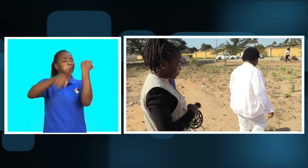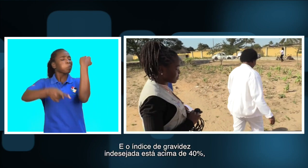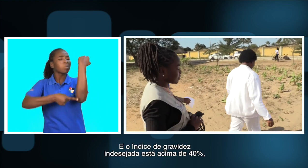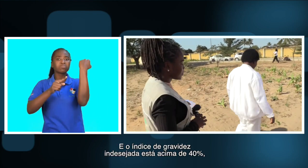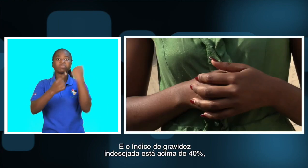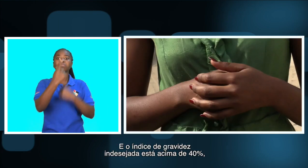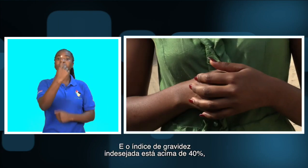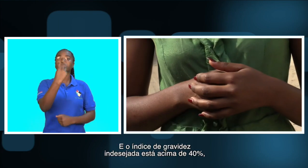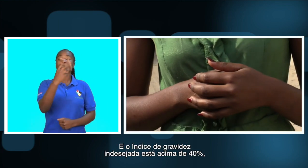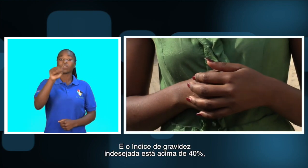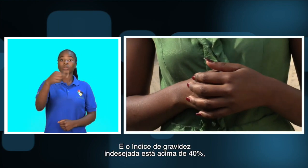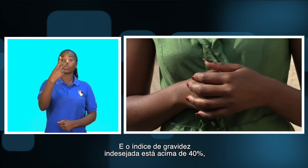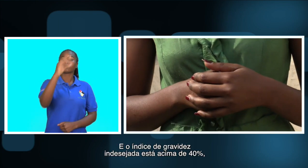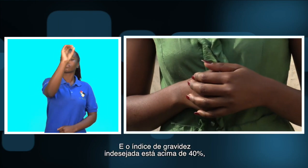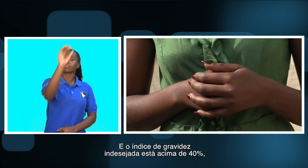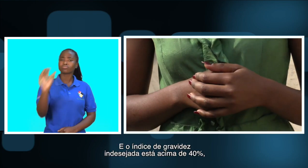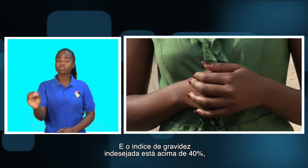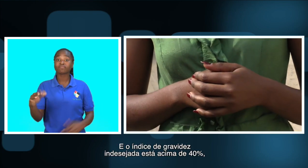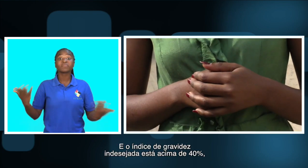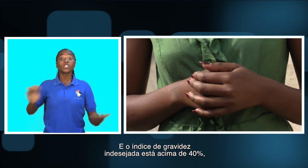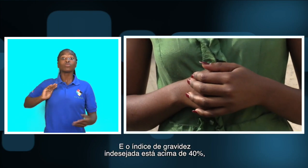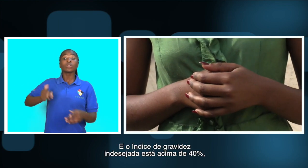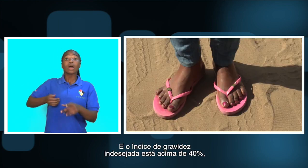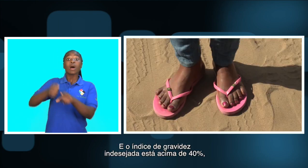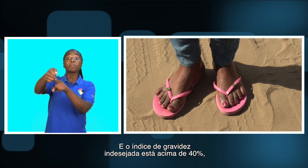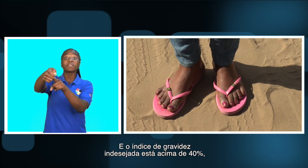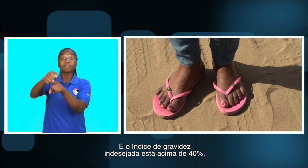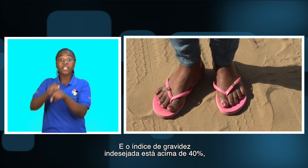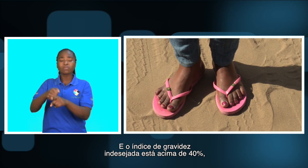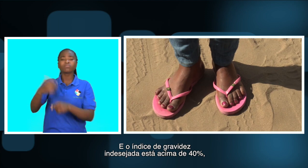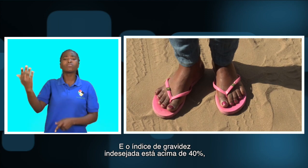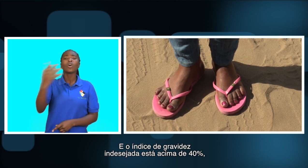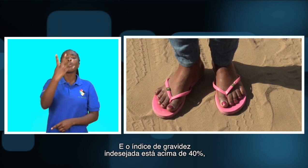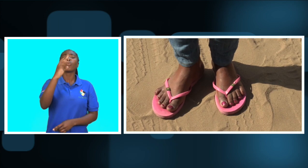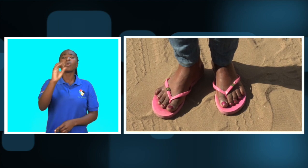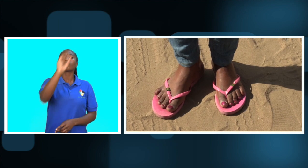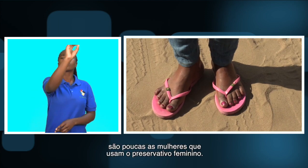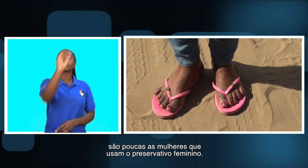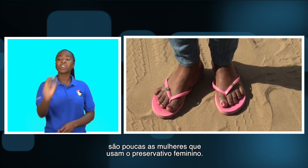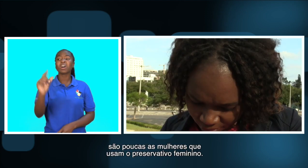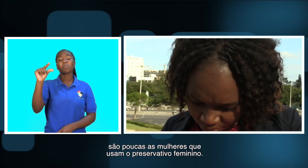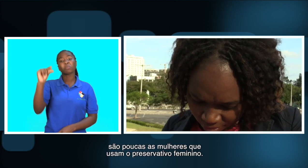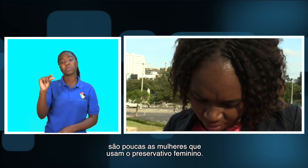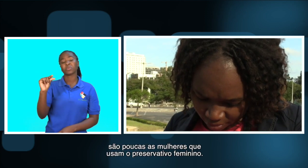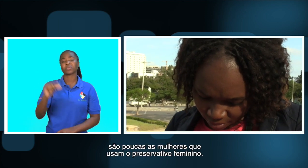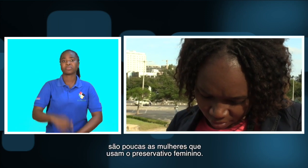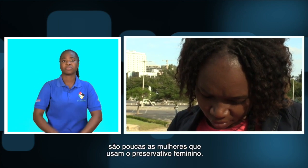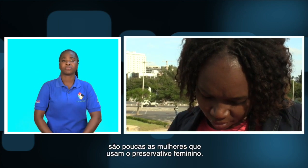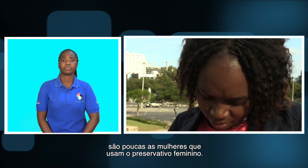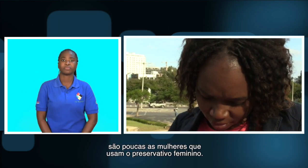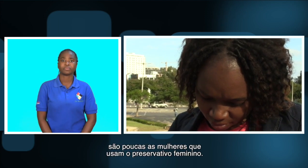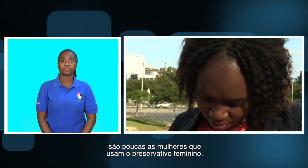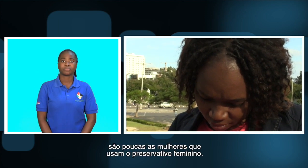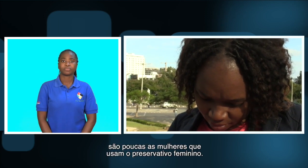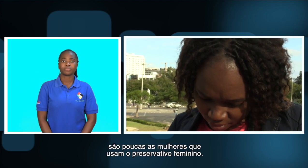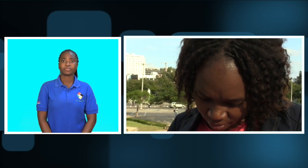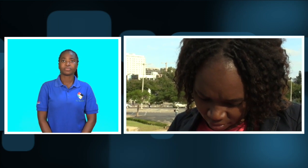o índice de gravidez indesejada está acima de 40%. São poucas as mulheres que usam preservativo